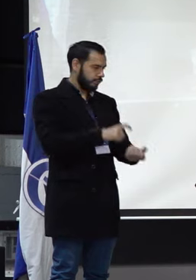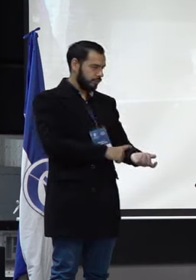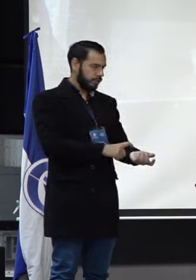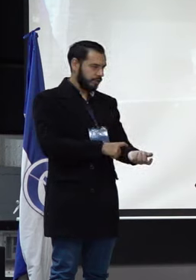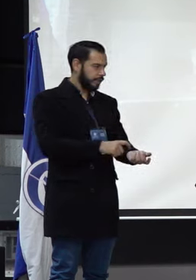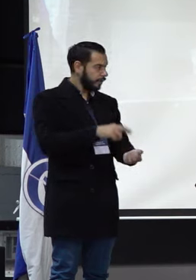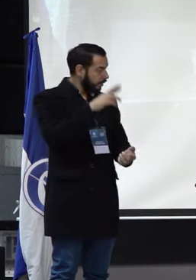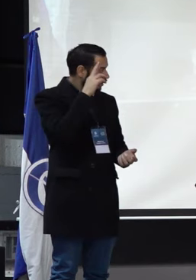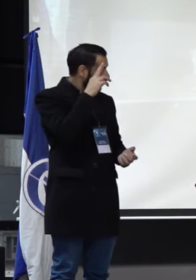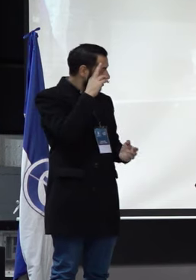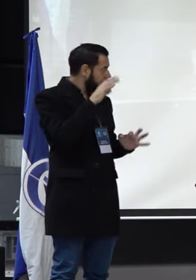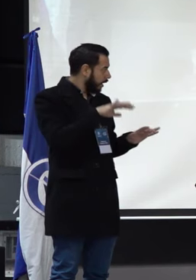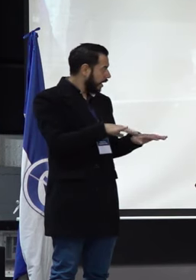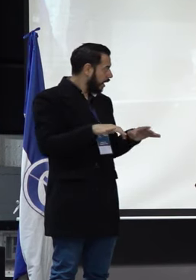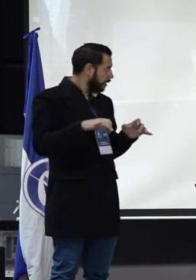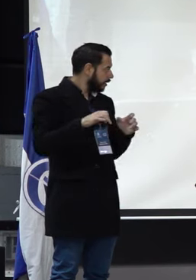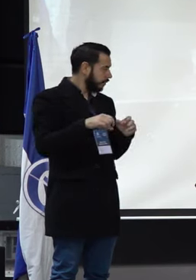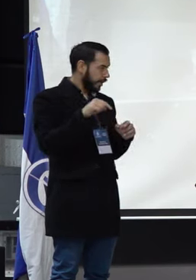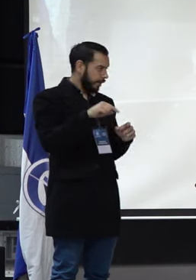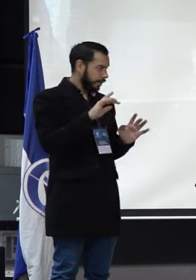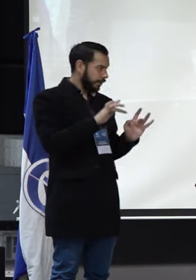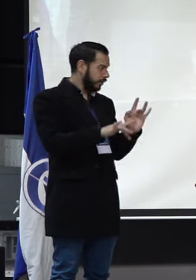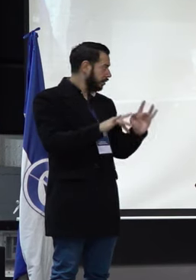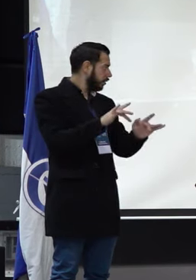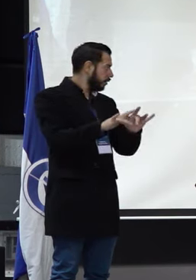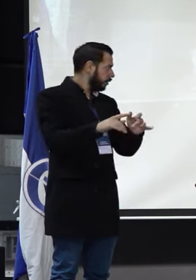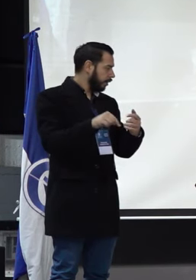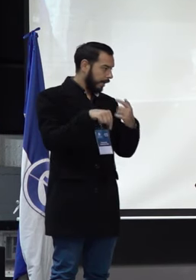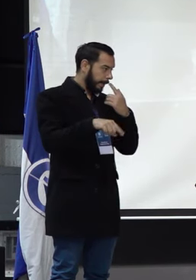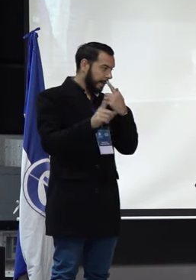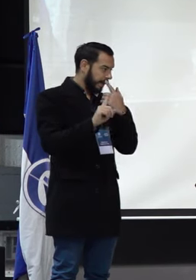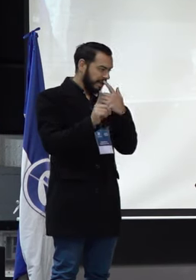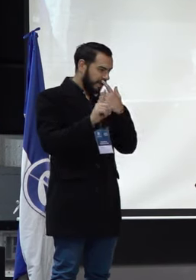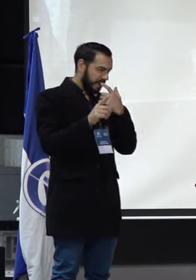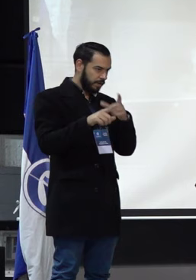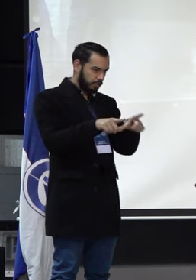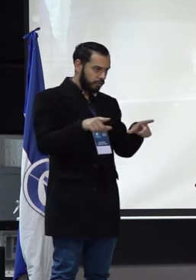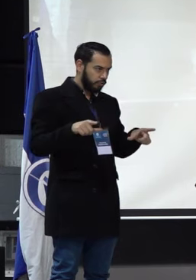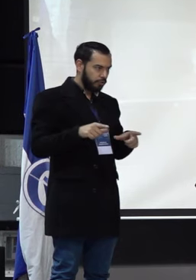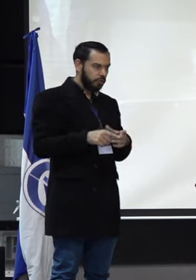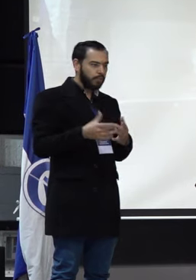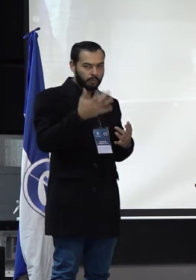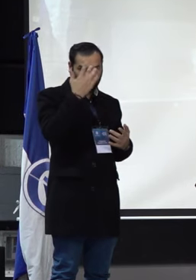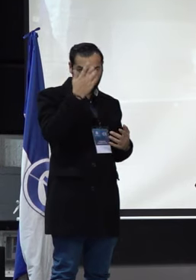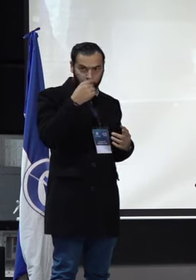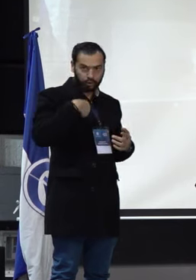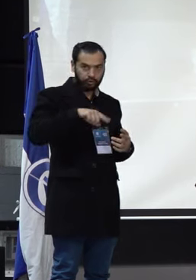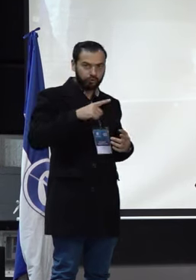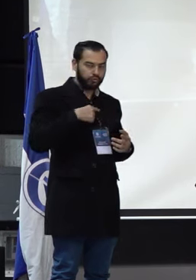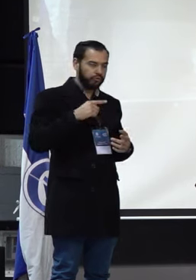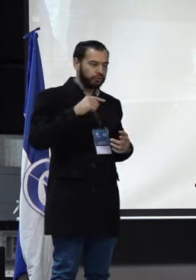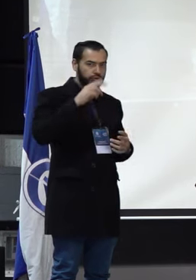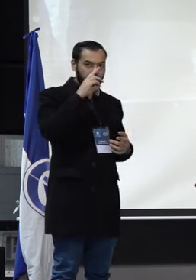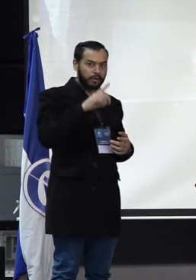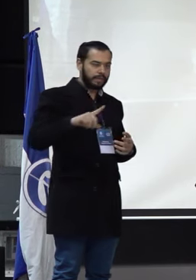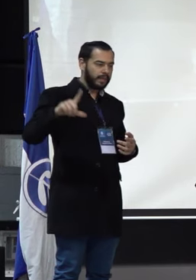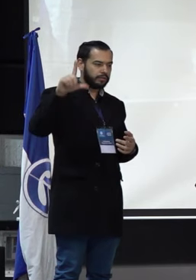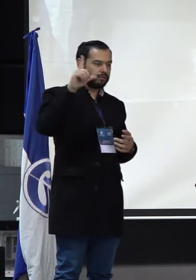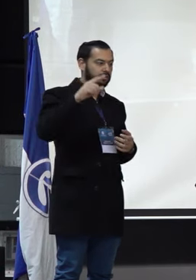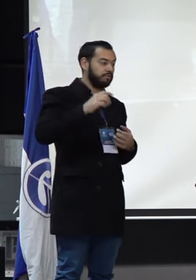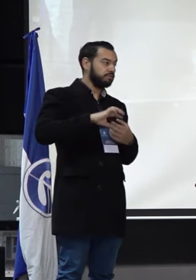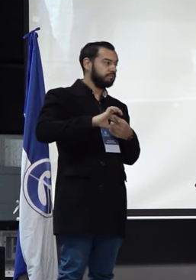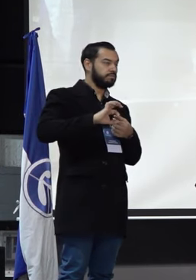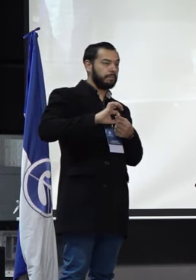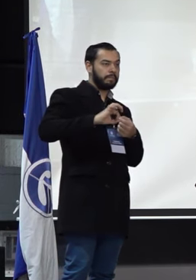deberíamos estar haciendo una asamblea aquí presencial en este lugar, porque nuestro carácter es nacional. Estamos desvinculando, aunque no se